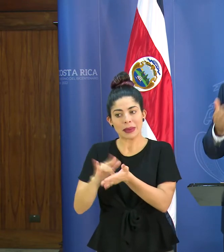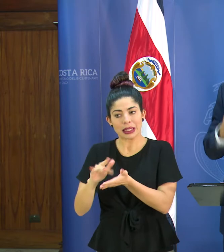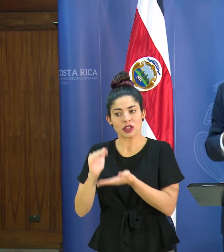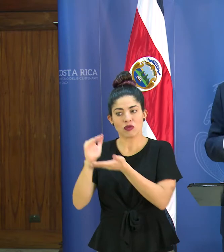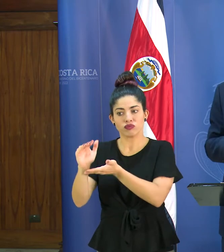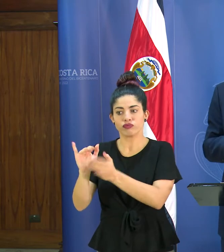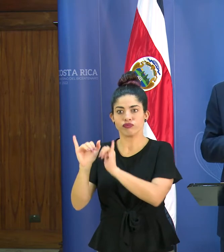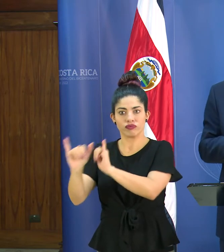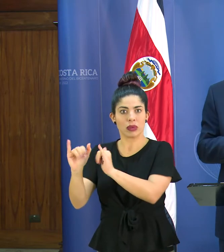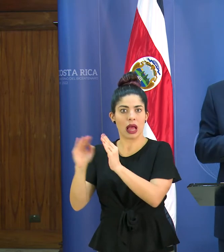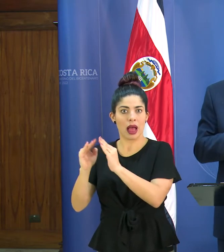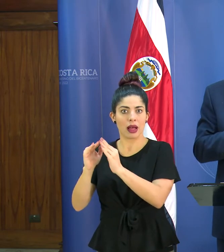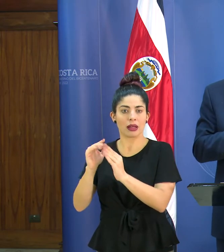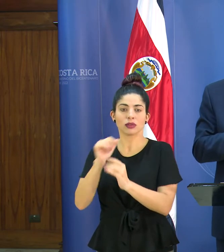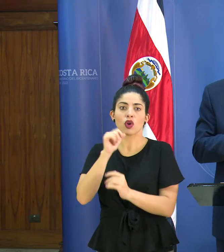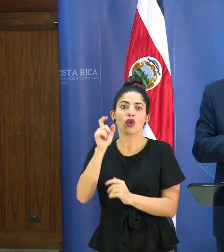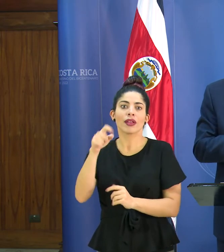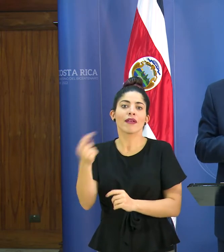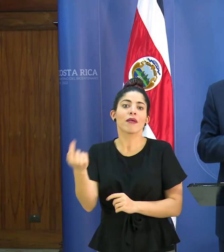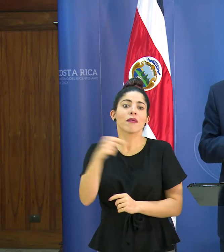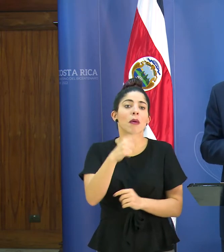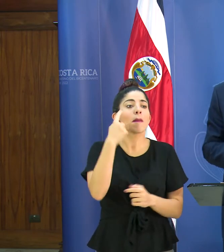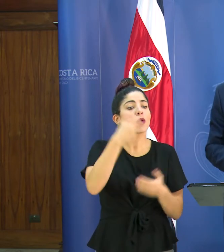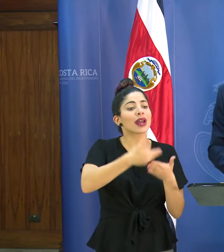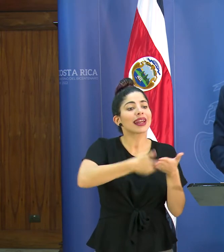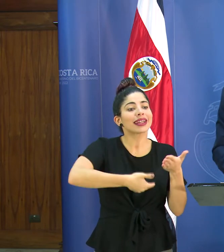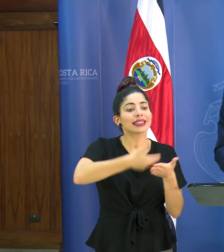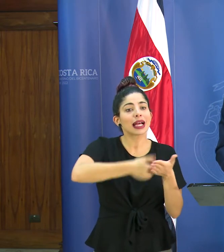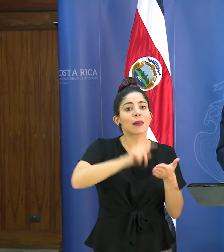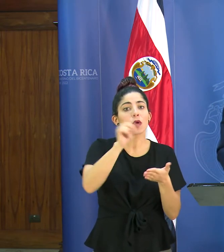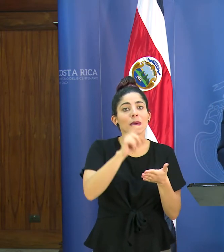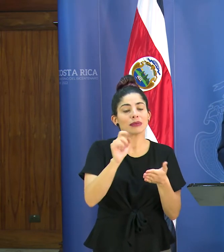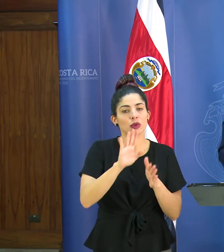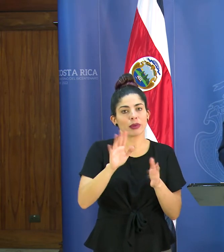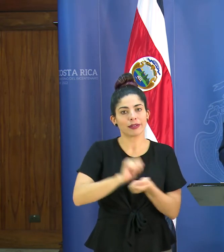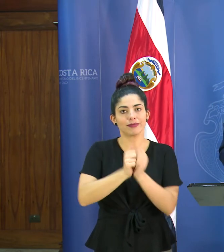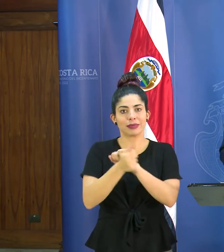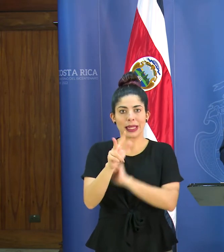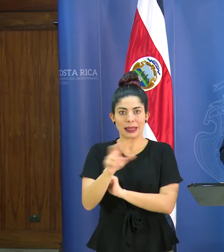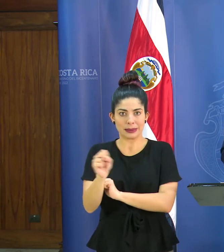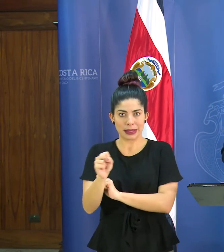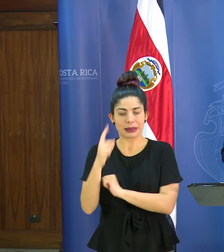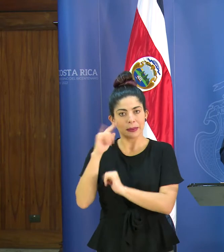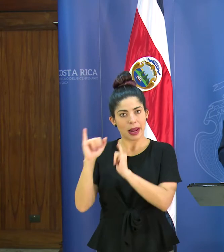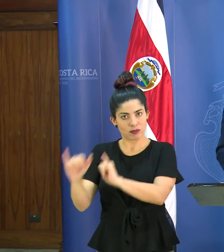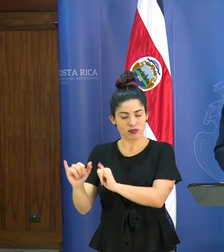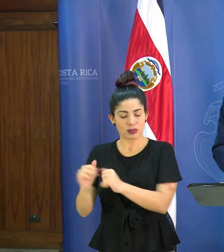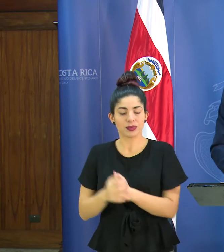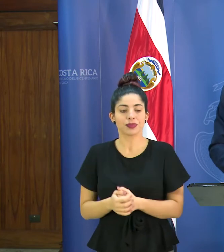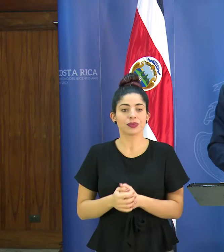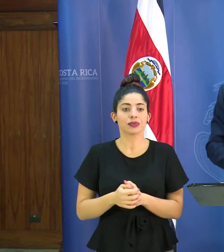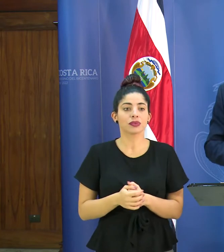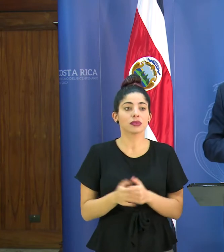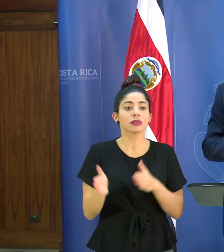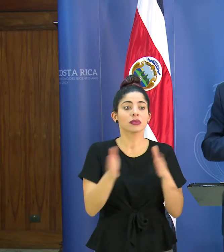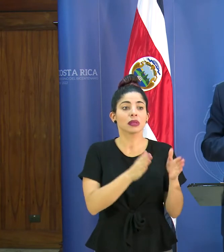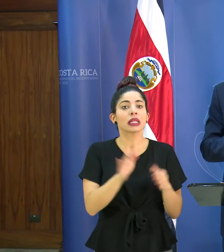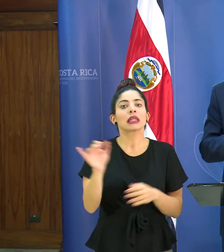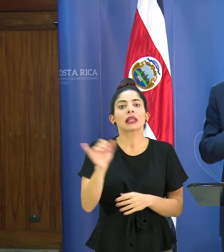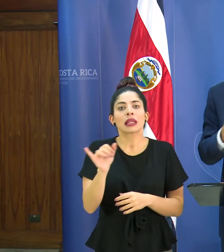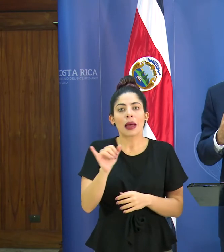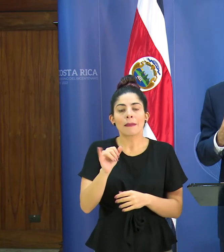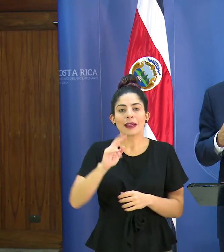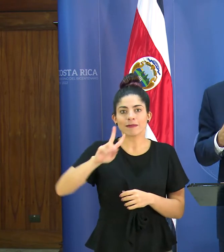sin tener que regresar por una receta cada mes. Y bueno estamos obviamente